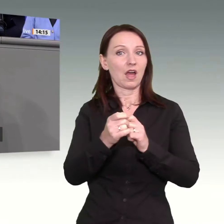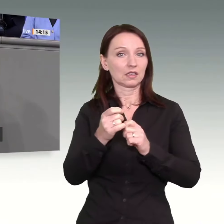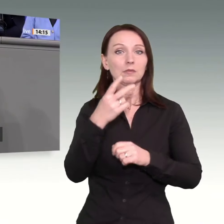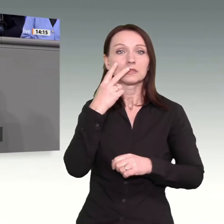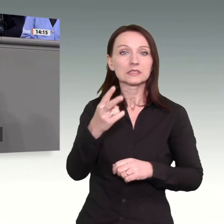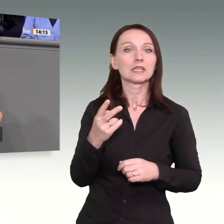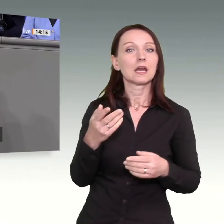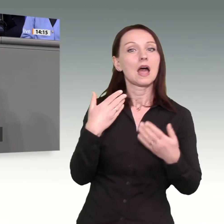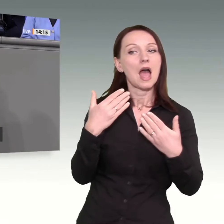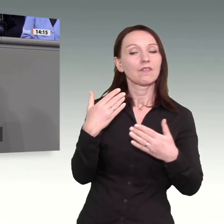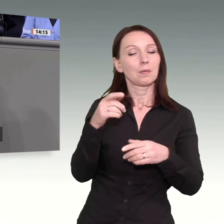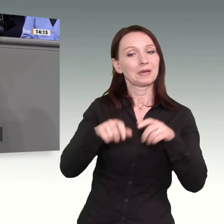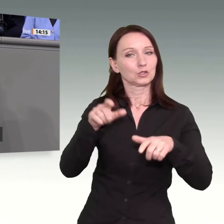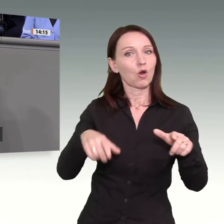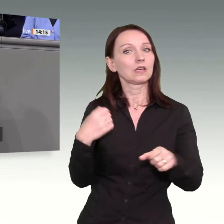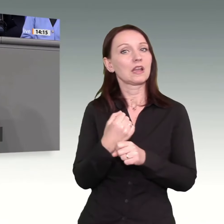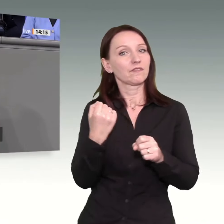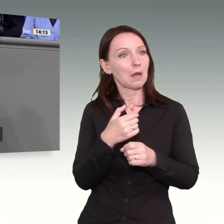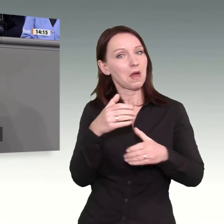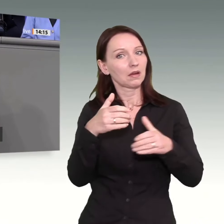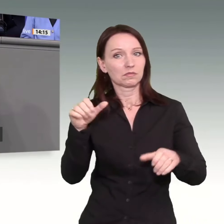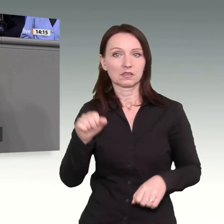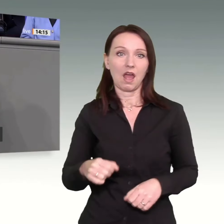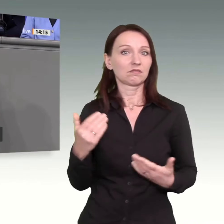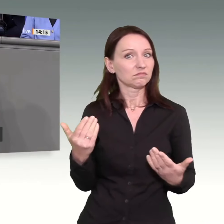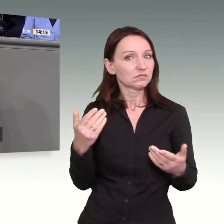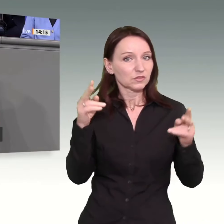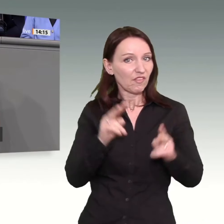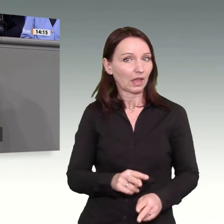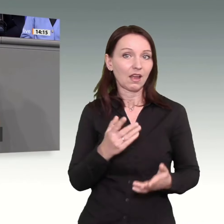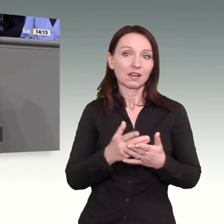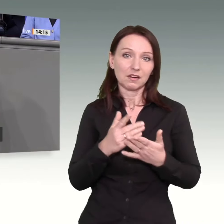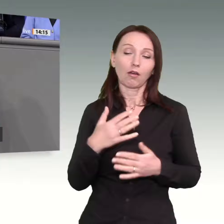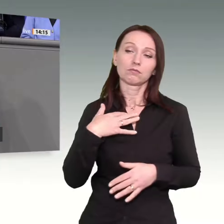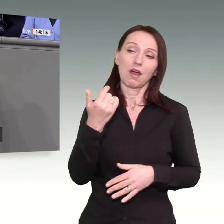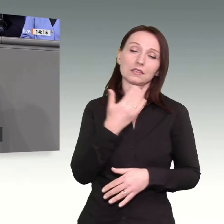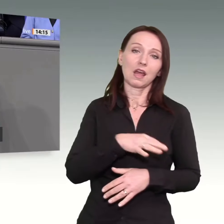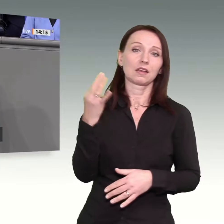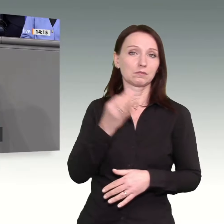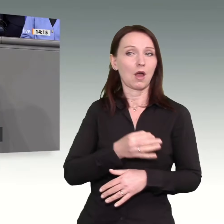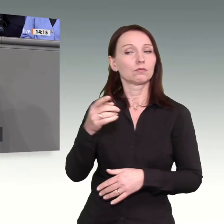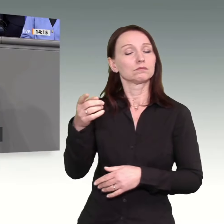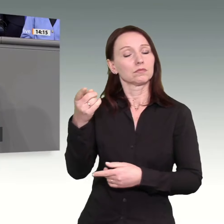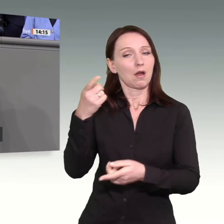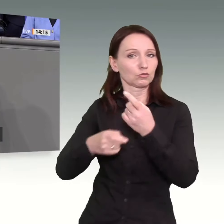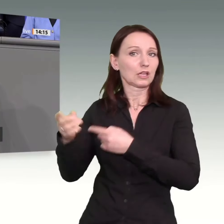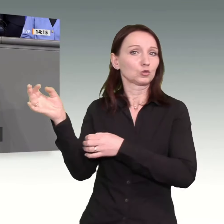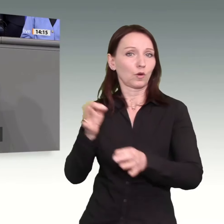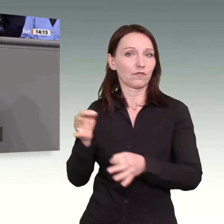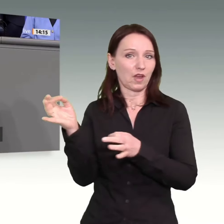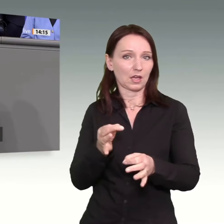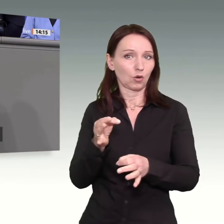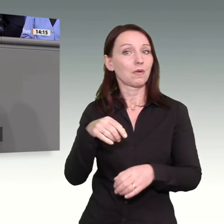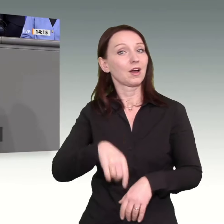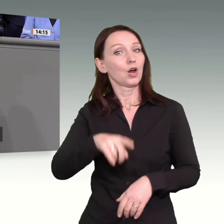und in Deutschland eine Erhöhung der Erwerbsbeteiligung. Da gibt es in Deutschland vor allem bei Frauen und bei Älteren noch Luft nach